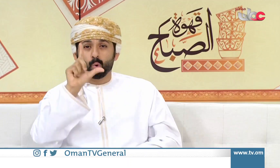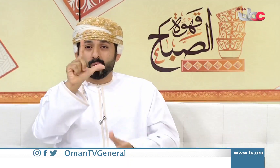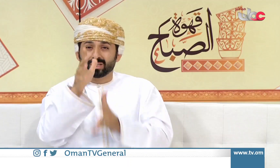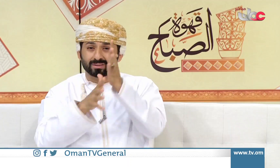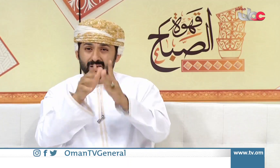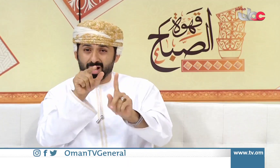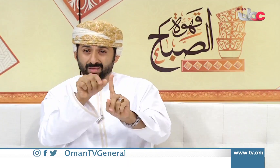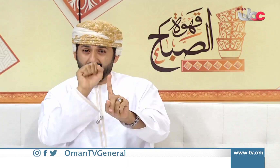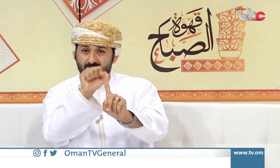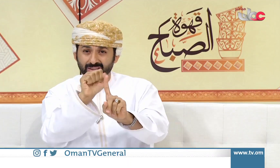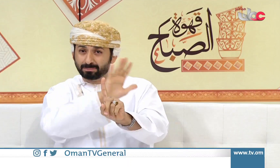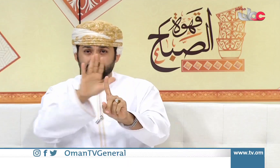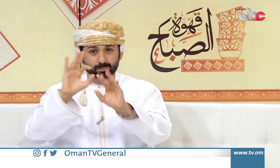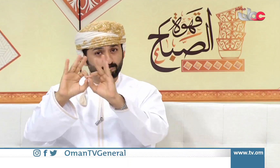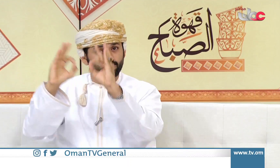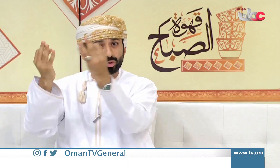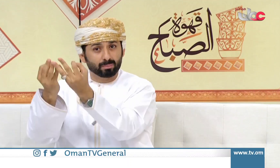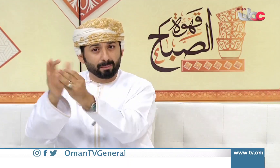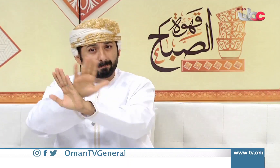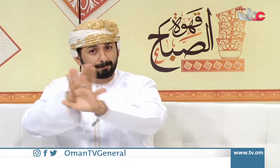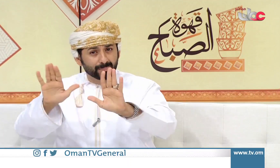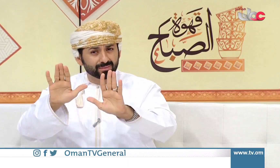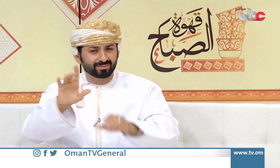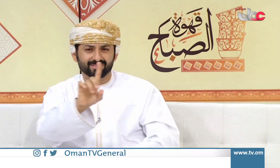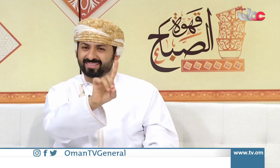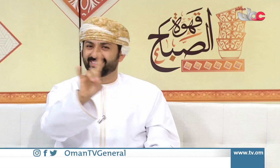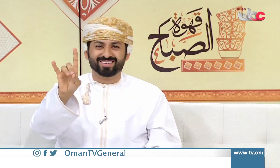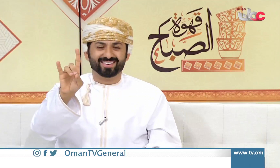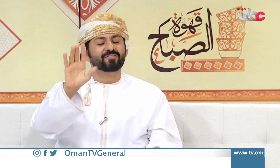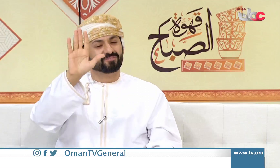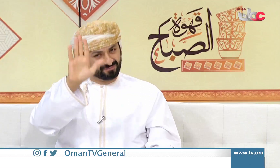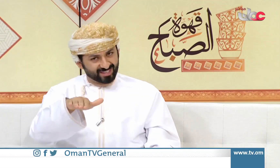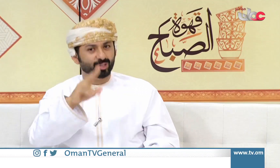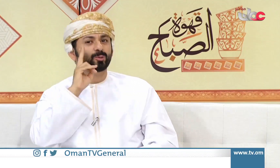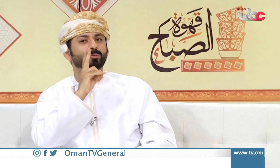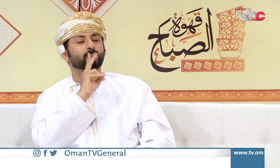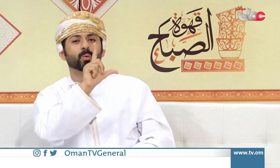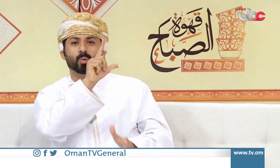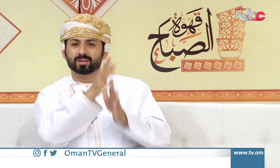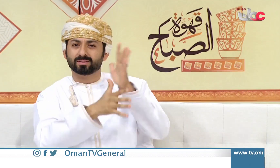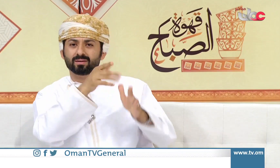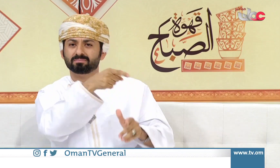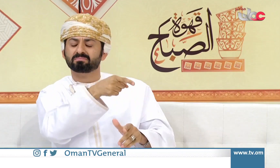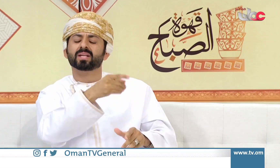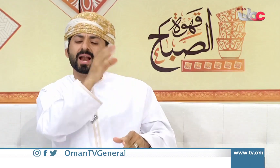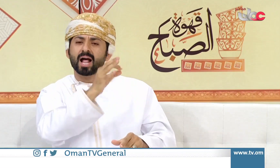لغة الإشارة لغة الإشارة هي بالمجتمع فقط لا أيضاً هي مهمة للأشخاص ذوي الإعاقة